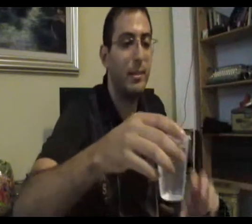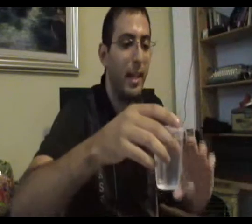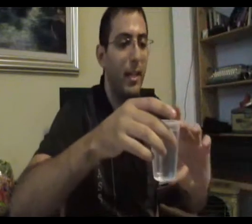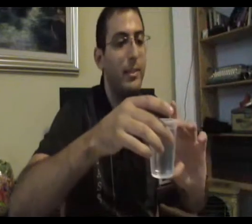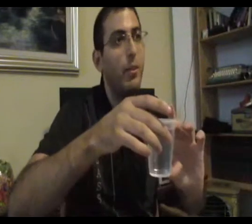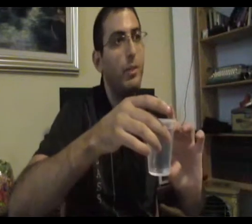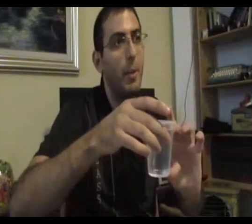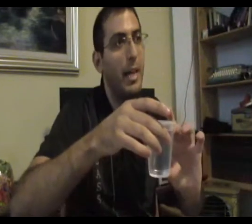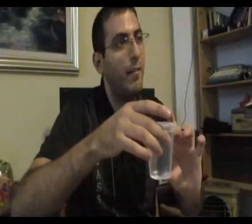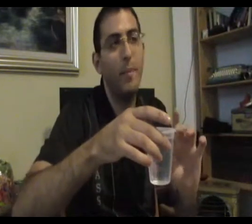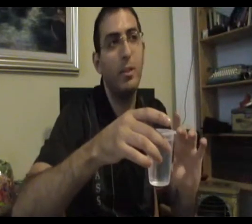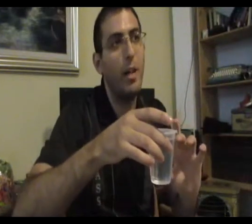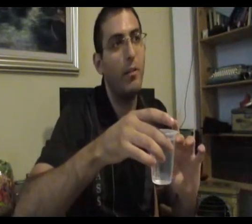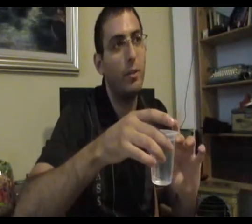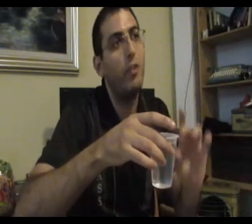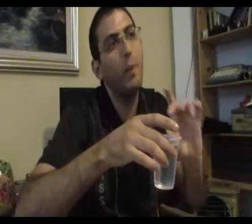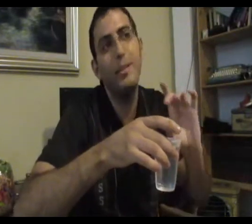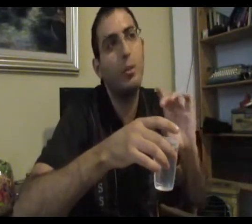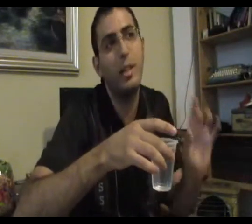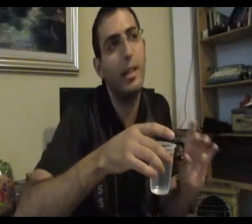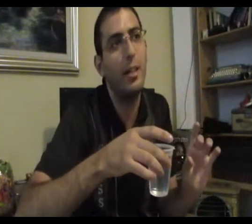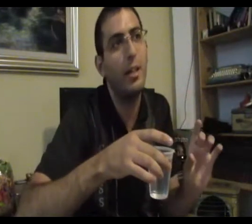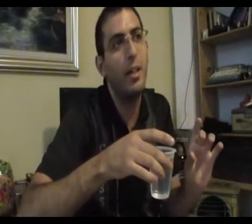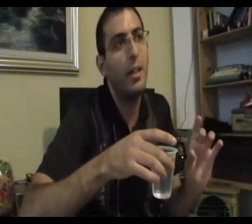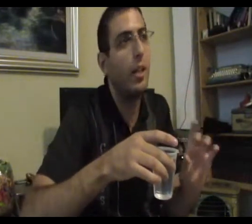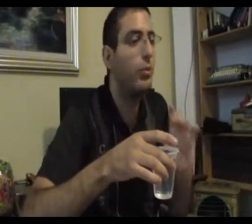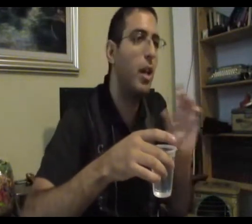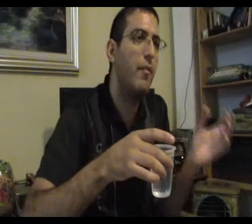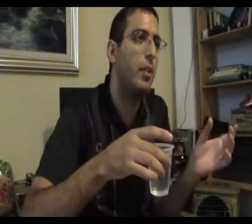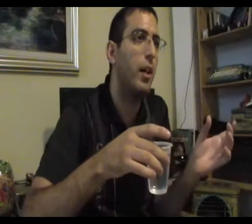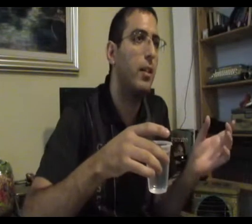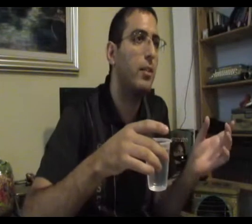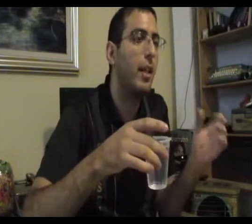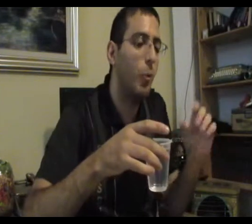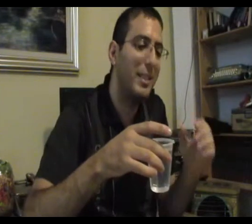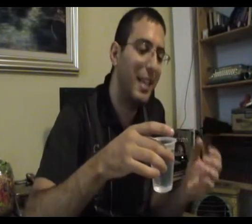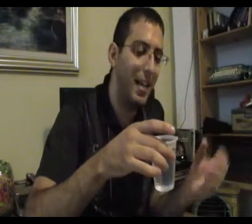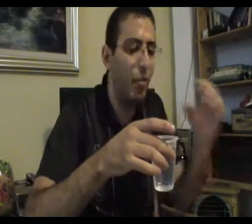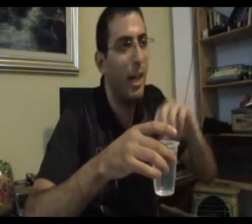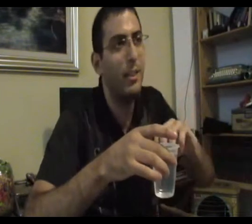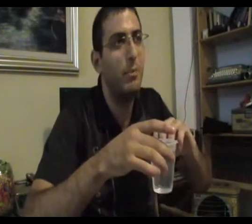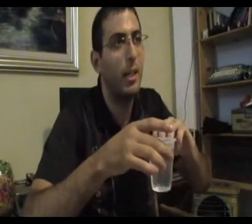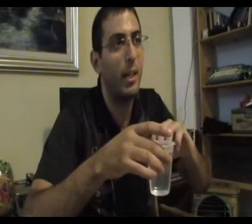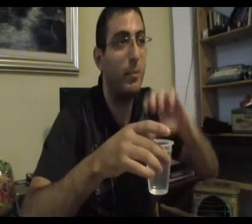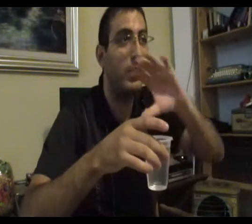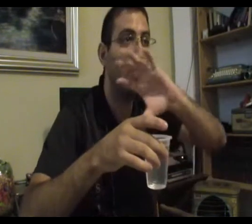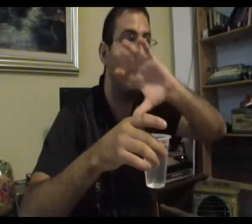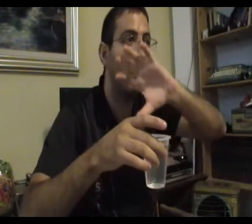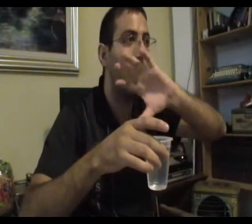תסתכל על חצי הקוס המלאה, אבל למה זה לא יעבוד? כי יש גם חצי קוס ריקה כאילו זה לא יעבוד לך אתה כאילו מנסה לשקר את עצמך כאמציאות,